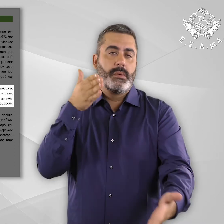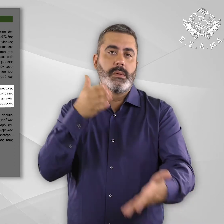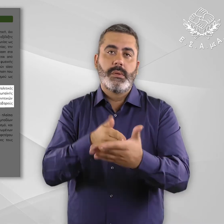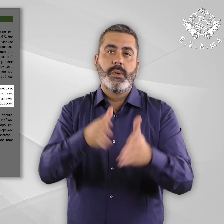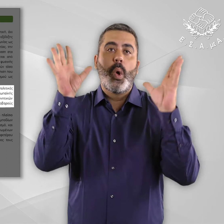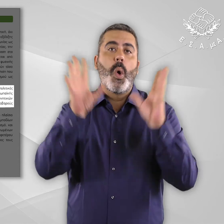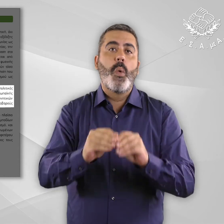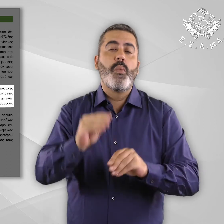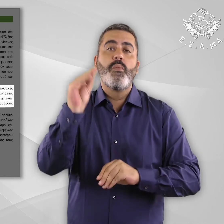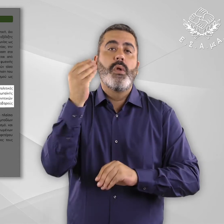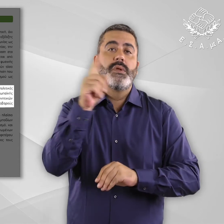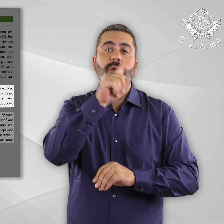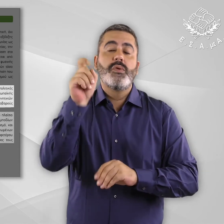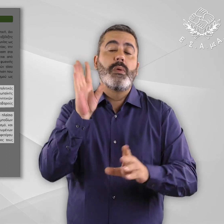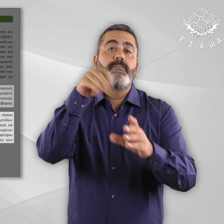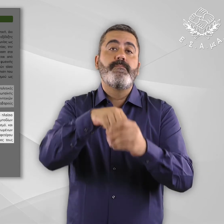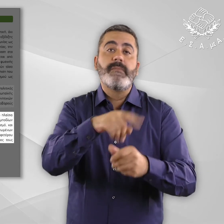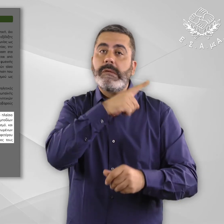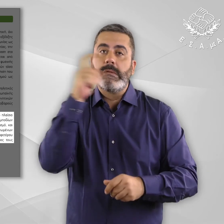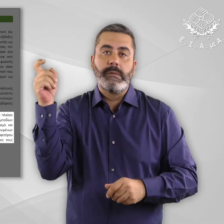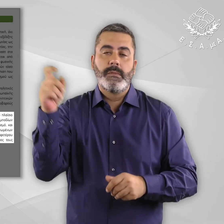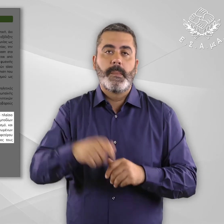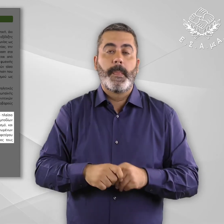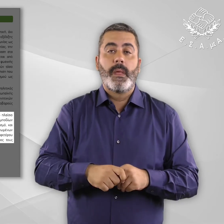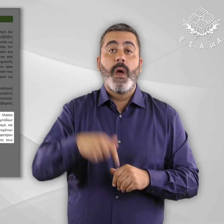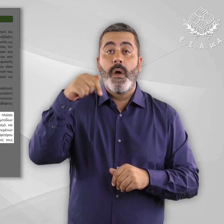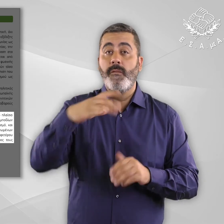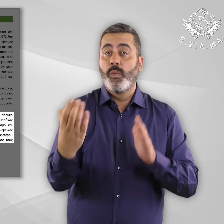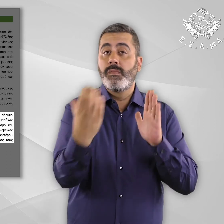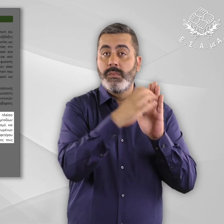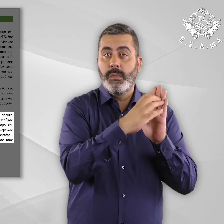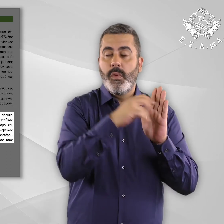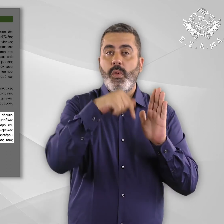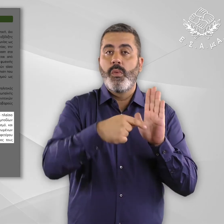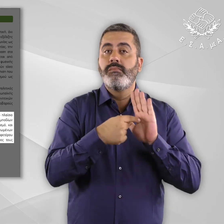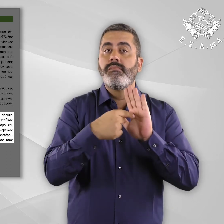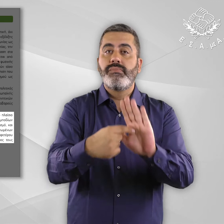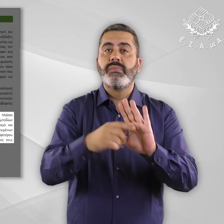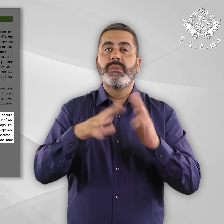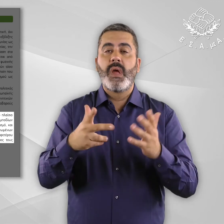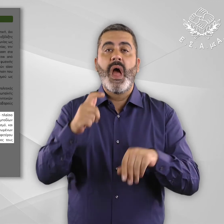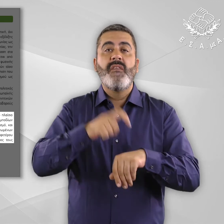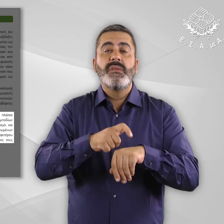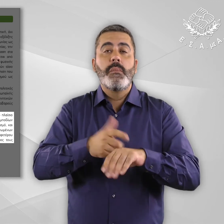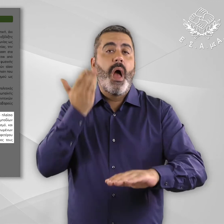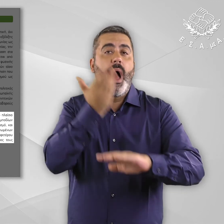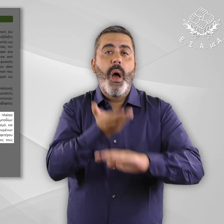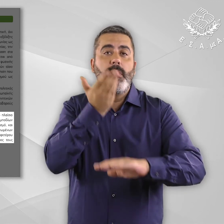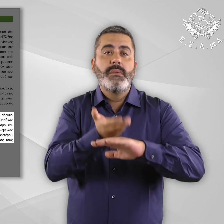στο πεδίο της πολιτιστικής ζωής. Στο παρόν κείμενο, αποτυπώνεται αφενός το γενικό πλαίσιο απαιτήσεων για την άρση αυτών των